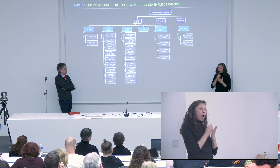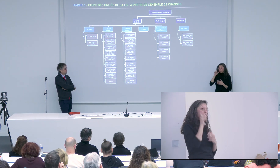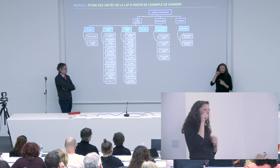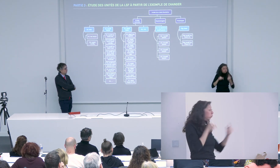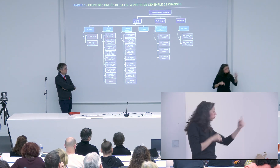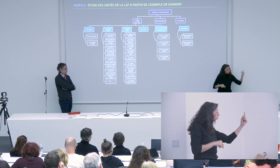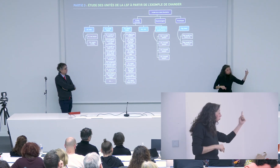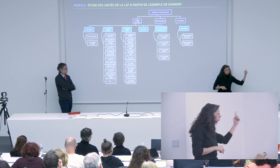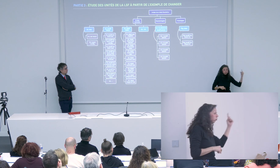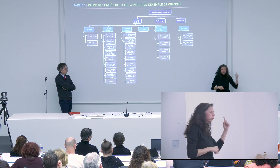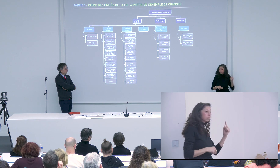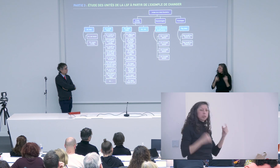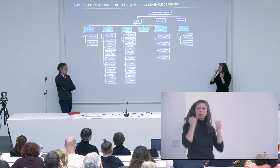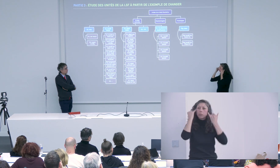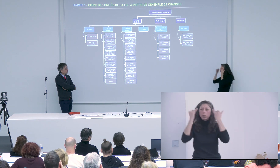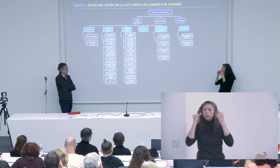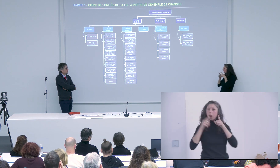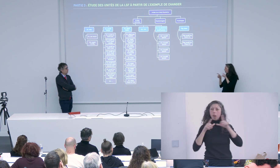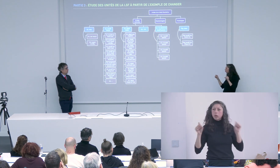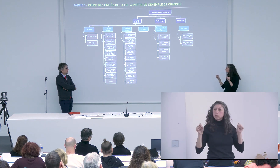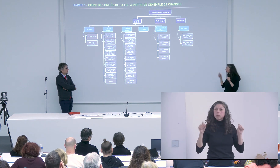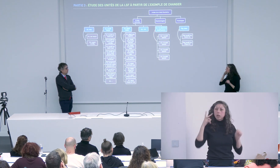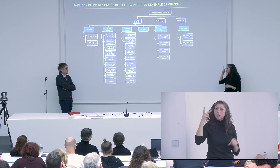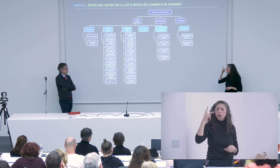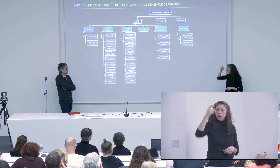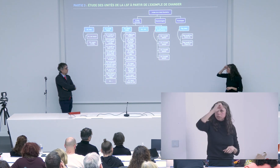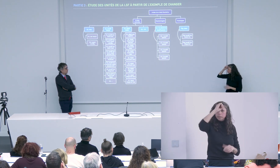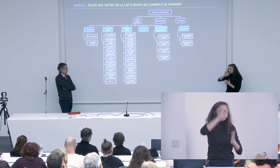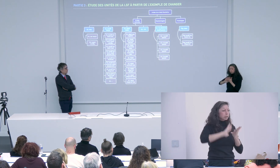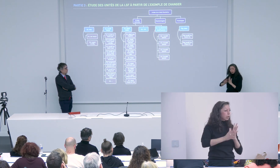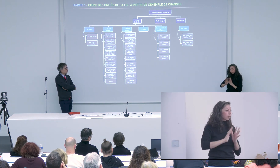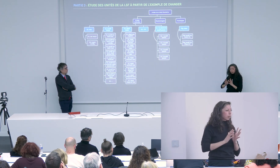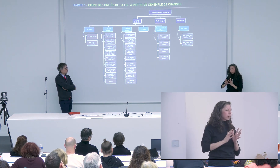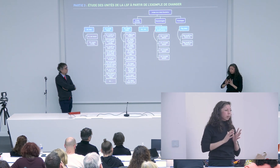courageux merci de votre soutien pour être tous et toutes présents aujourd'hui d'avoir fait le tour